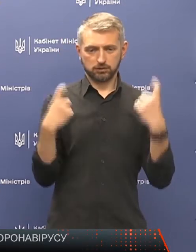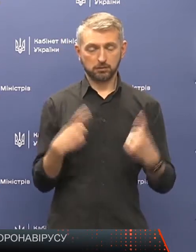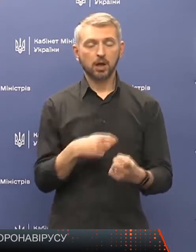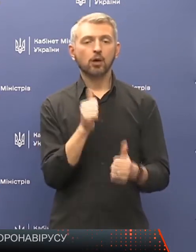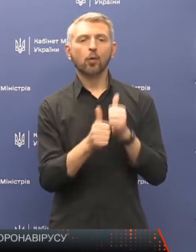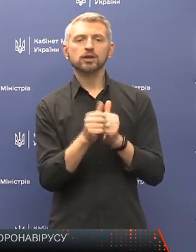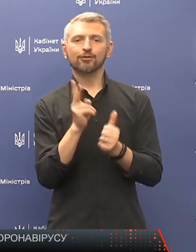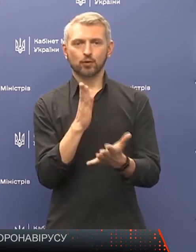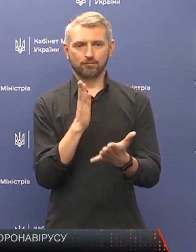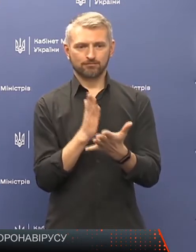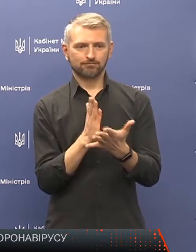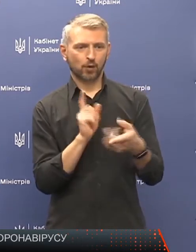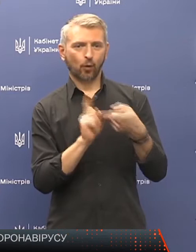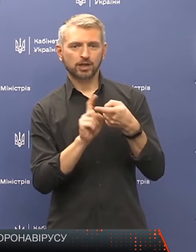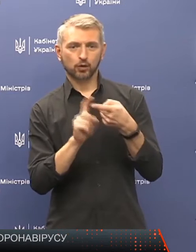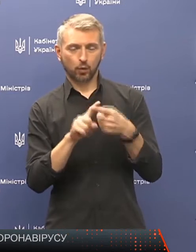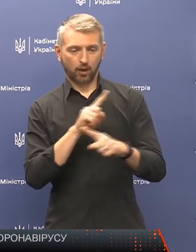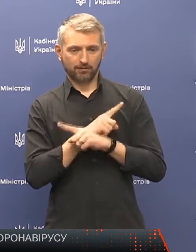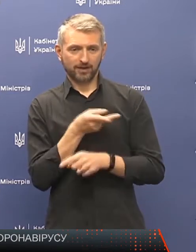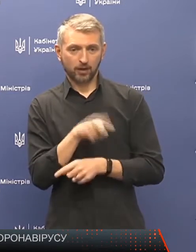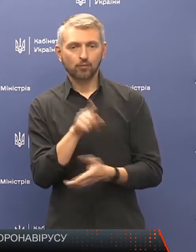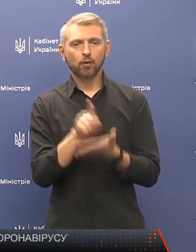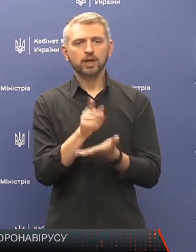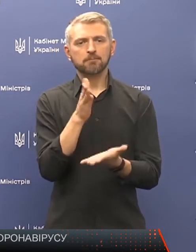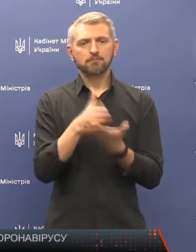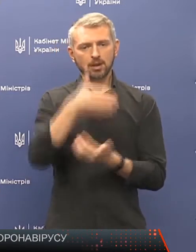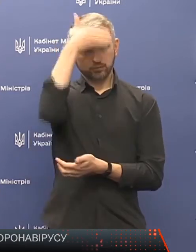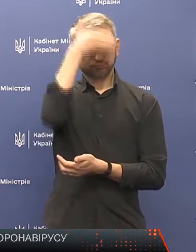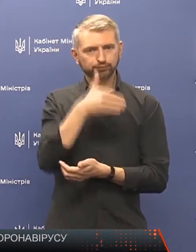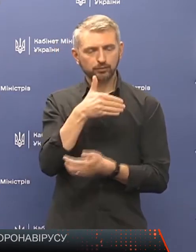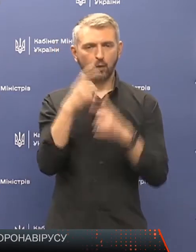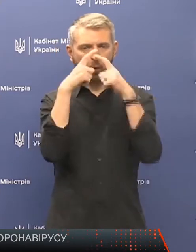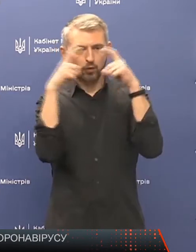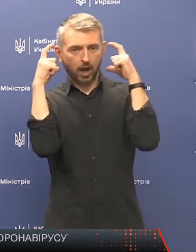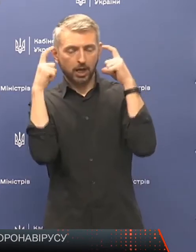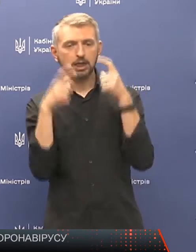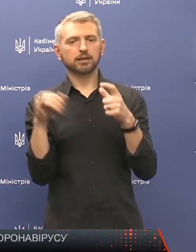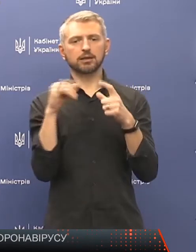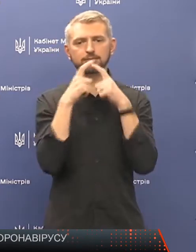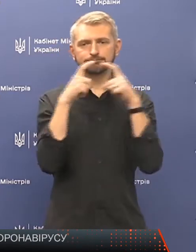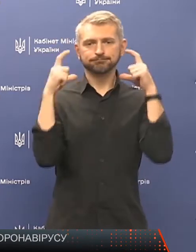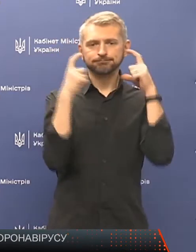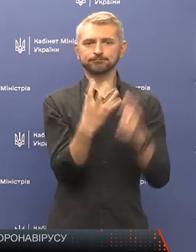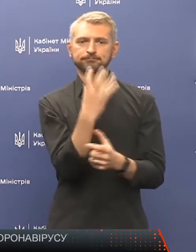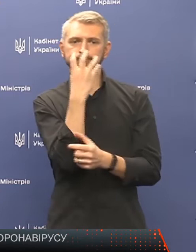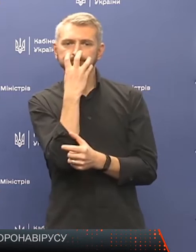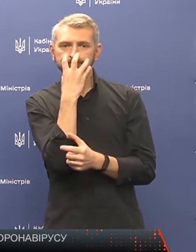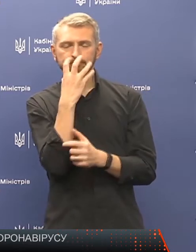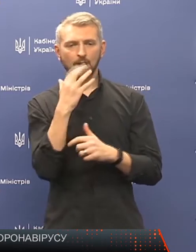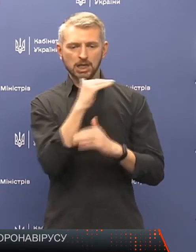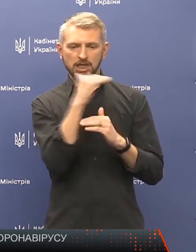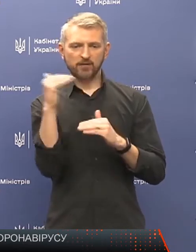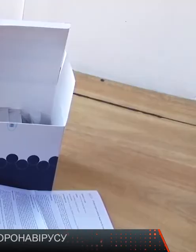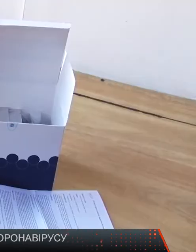контактує з тілом, захисний щиток або окуляри. І засоби захисту органів дихання – це респіратори з класом захисту найнижче